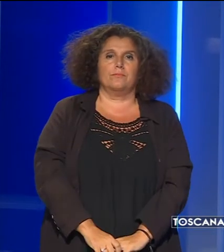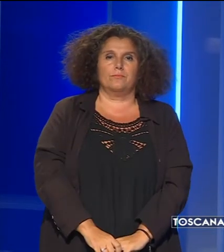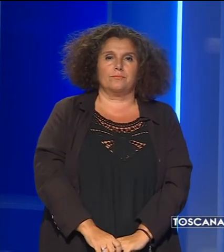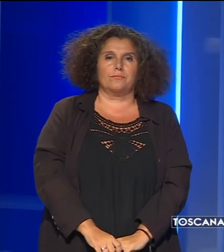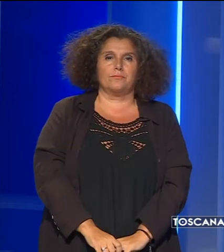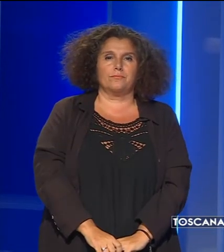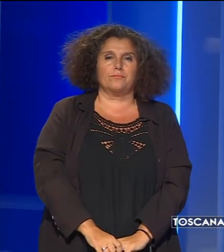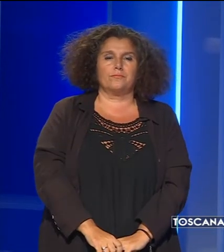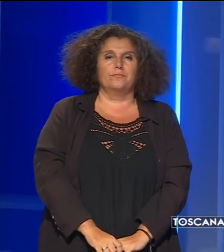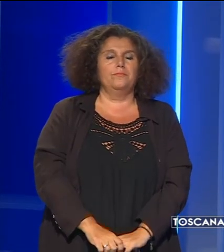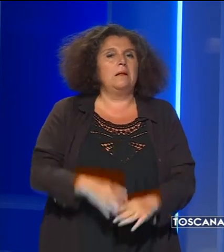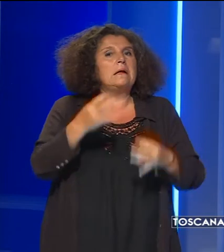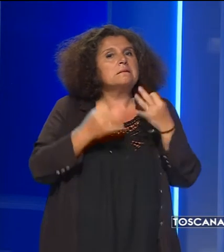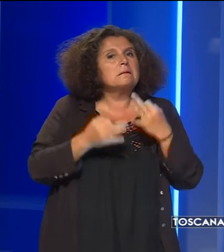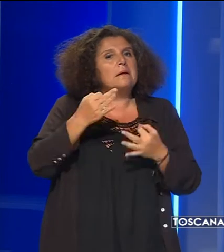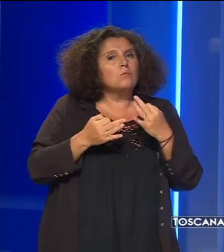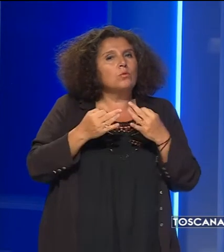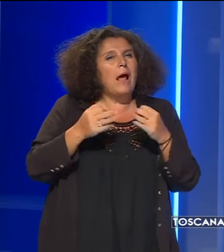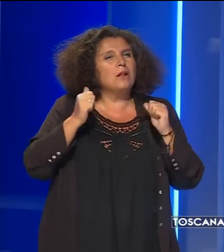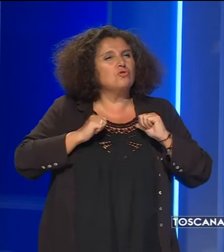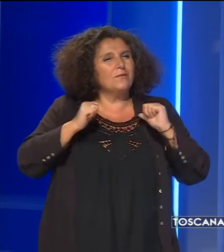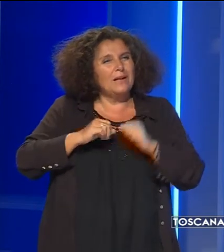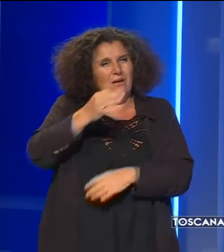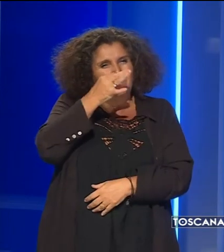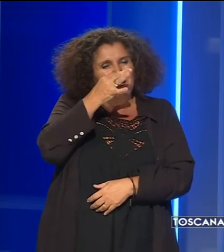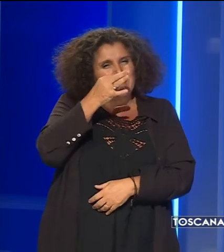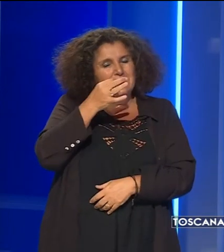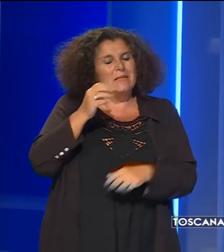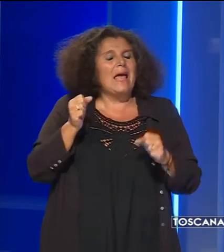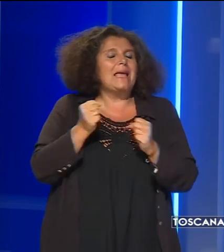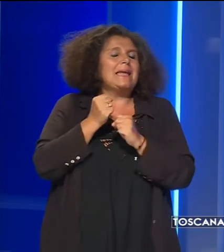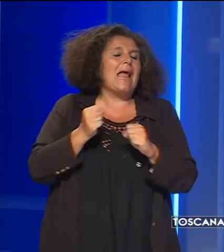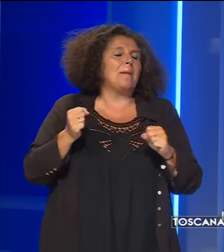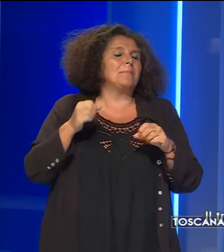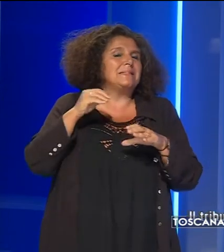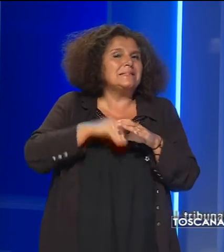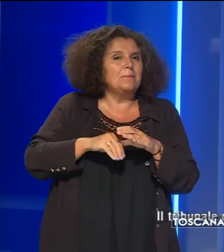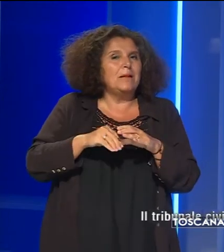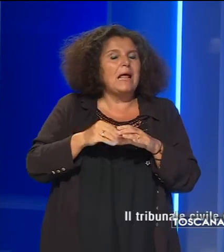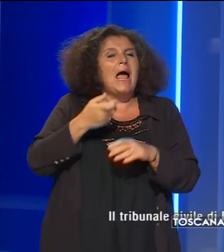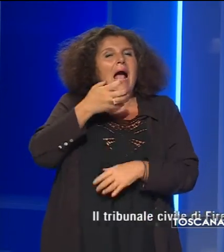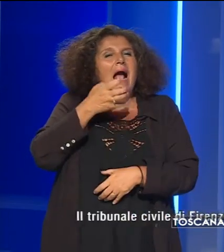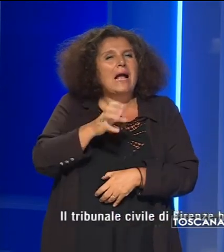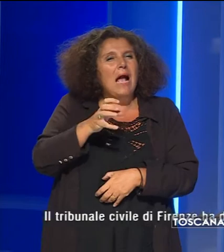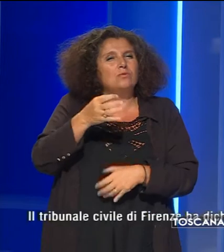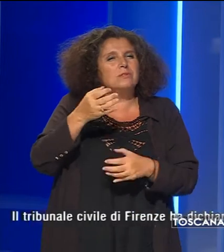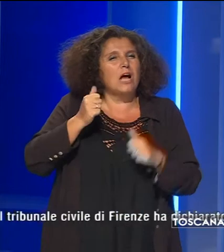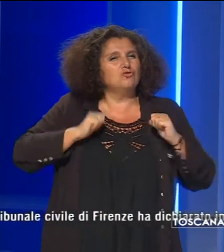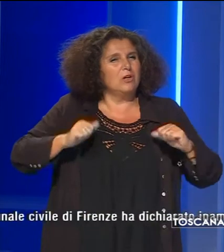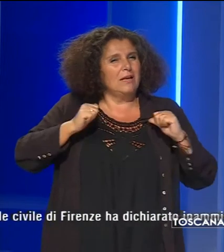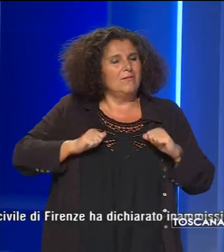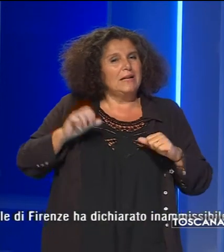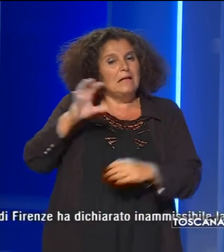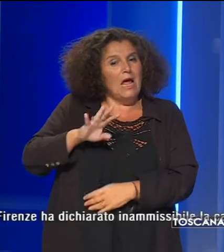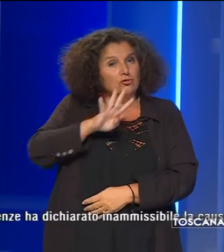Il Tribunale Civile di Firenze ha dichiarato inammissibile la causa civile intentata dalla regione